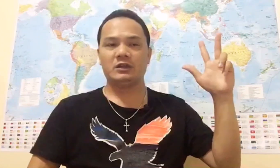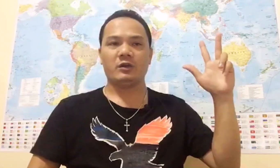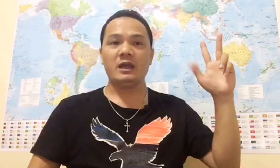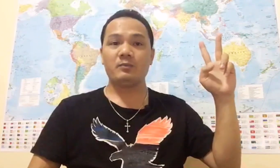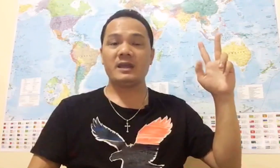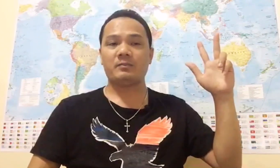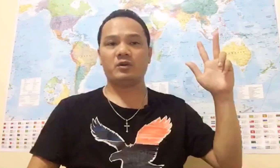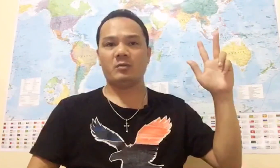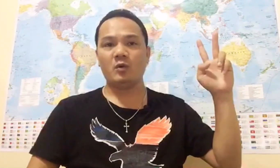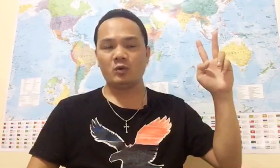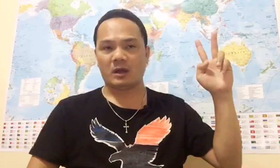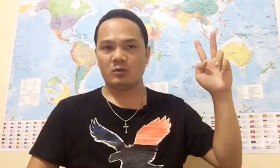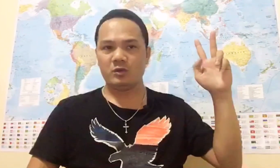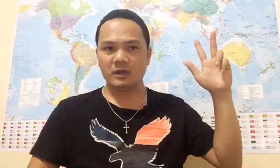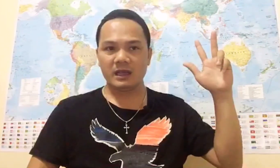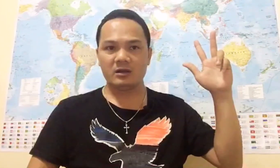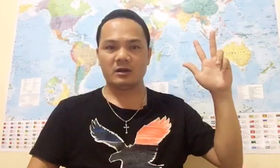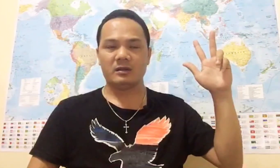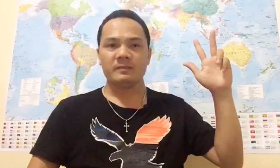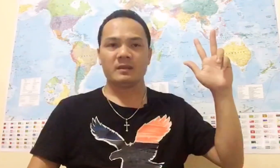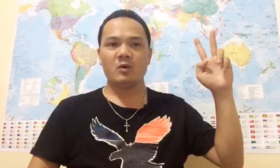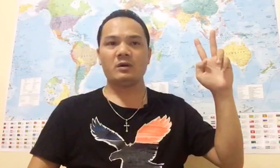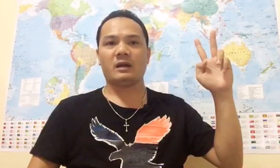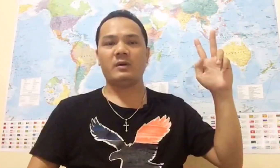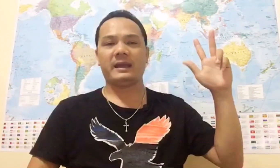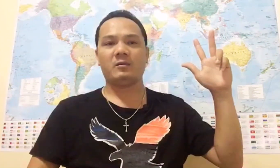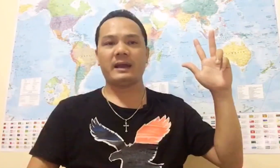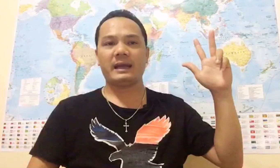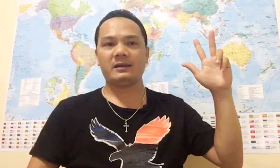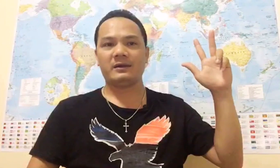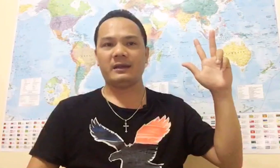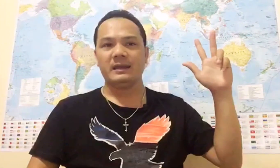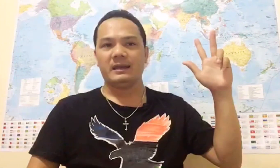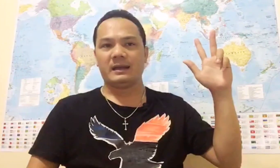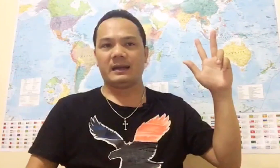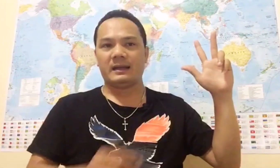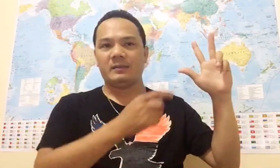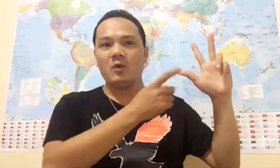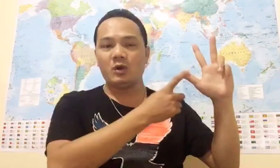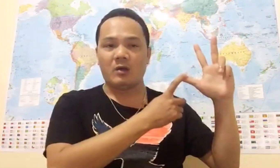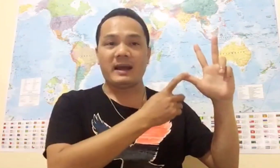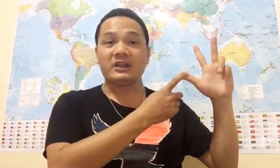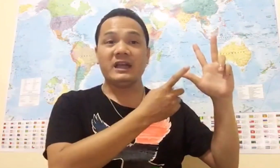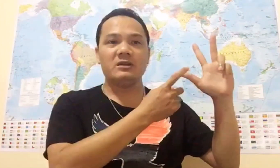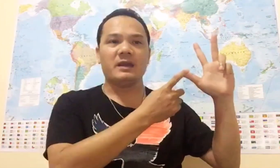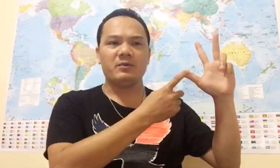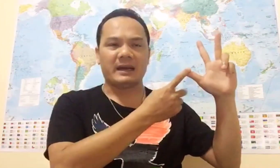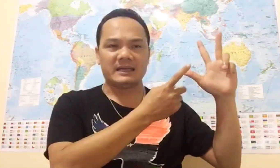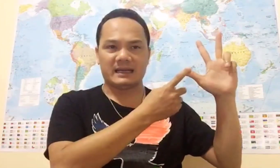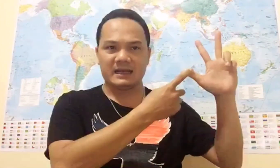Rồi hiếp dâm Rồi buôn lậu vũ khí Rồi buôn lậu hàng quá Rồi buôn lậu ma tí Nước Mỹ muốn banh chành té